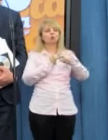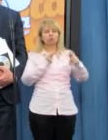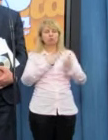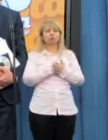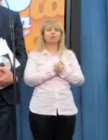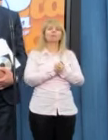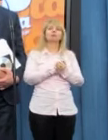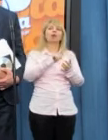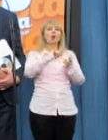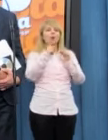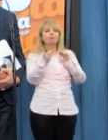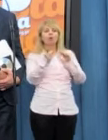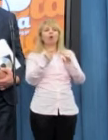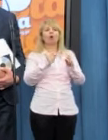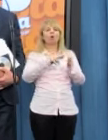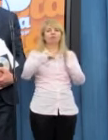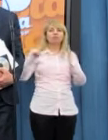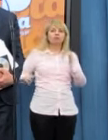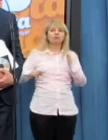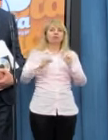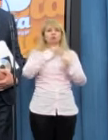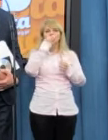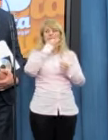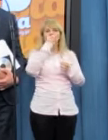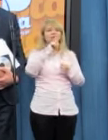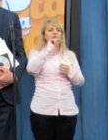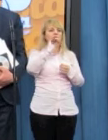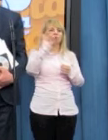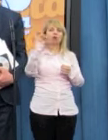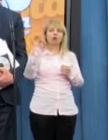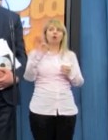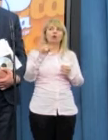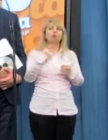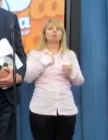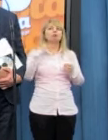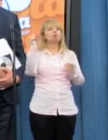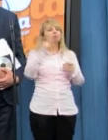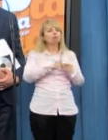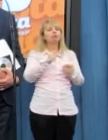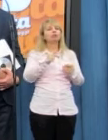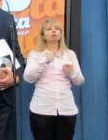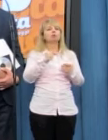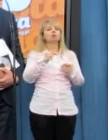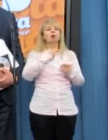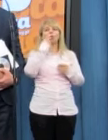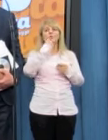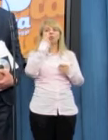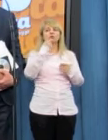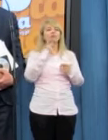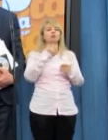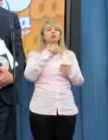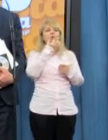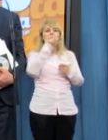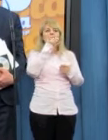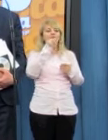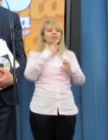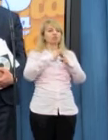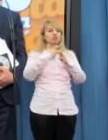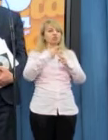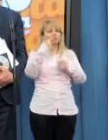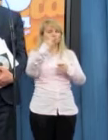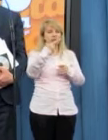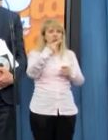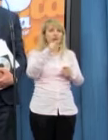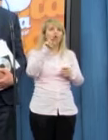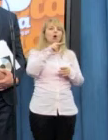Po wycofaniu poprawki dla formu obywatelskiej powinniśmy przegłosować poprawkę numer 32, która